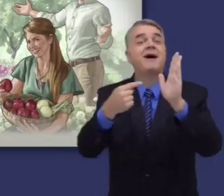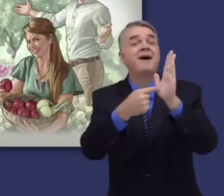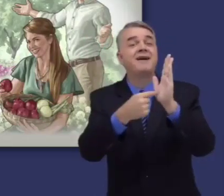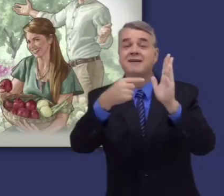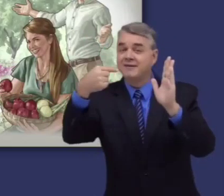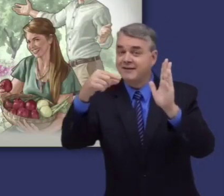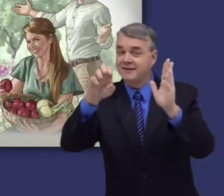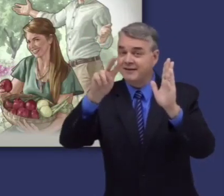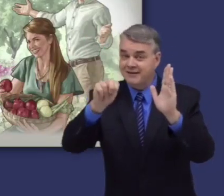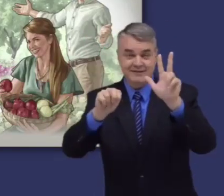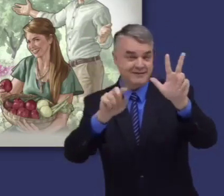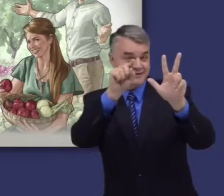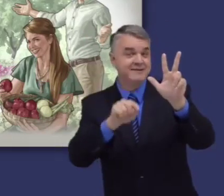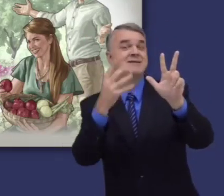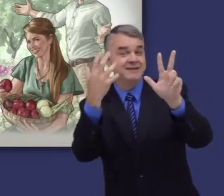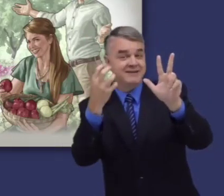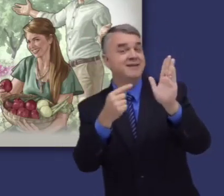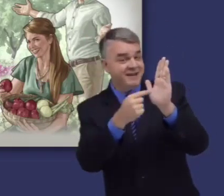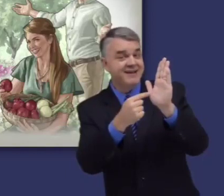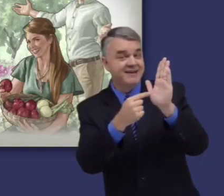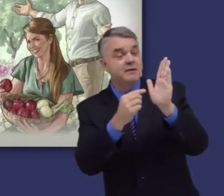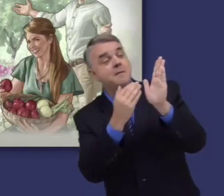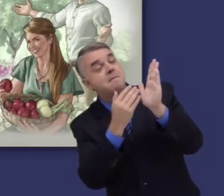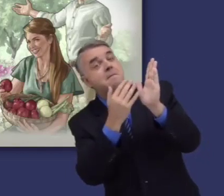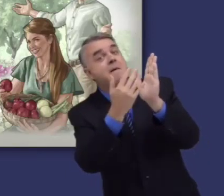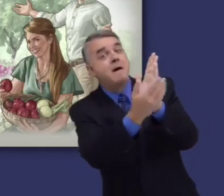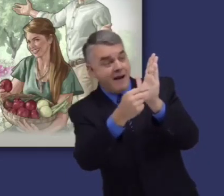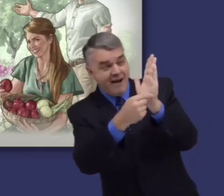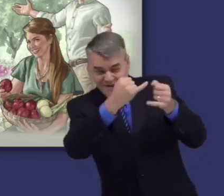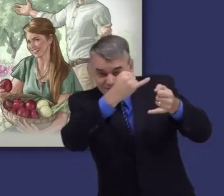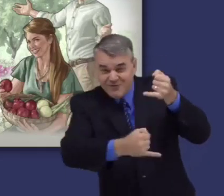Génesis 3.15 se predice por primera vez esta descendencia y lo que hará.